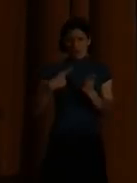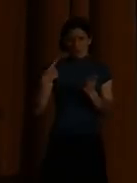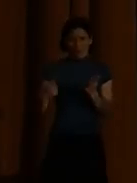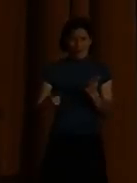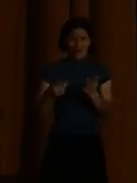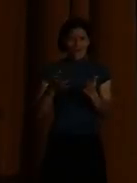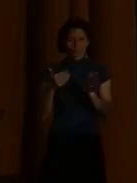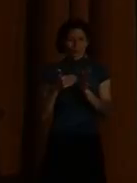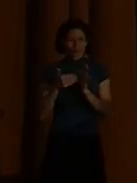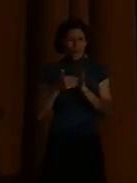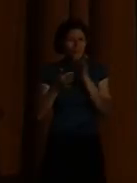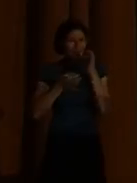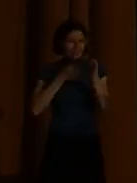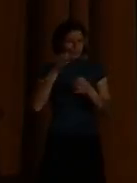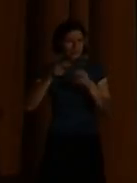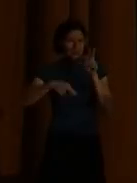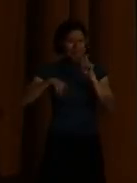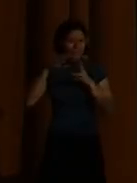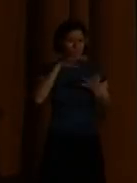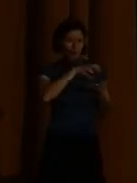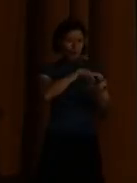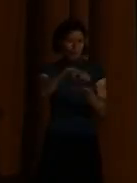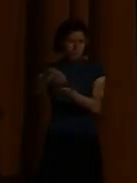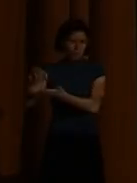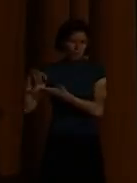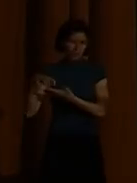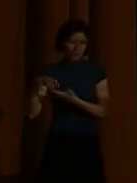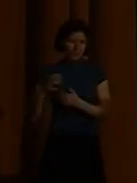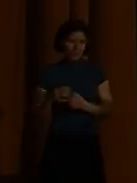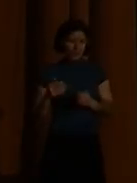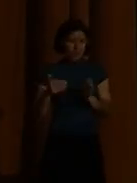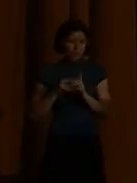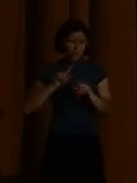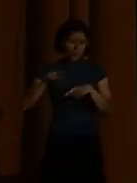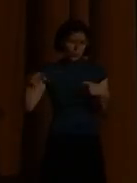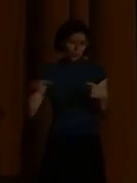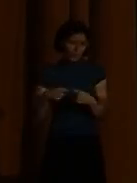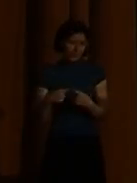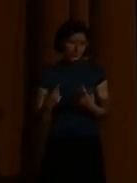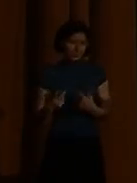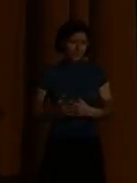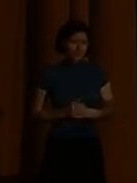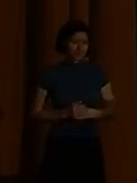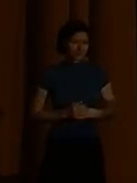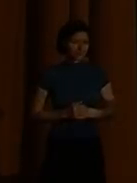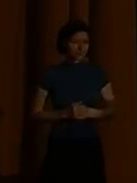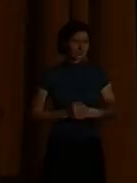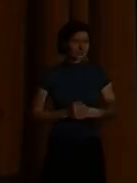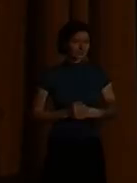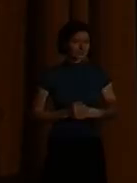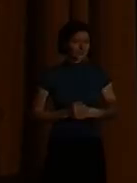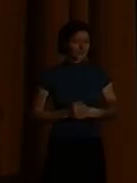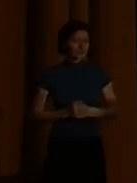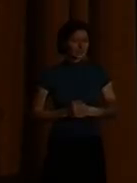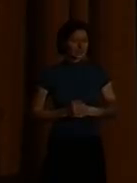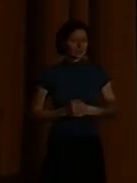Das heißt aber auch, dass die Probleme manchmal so groß sind, dass man sie nur interdisziplinär lösen kann.